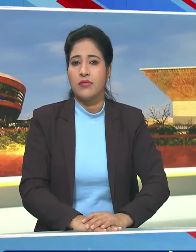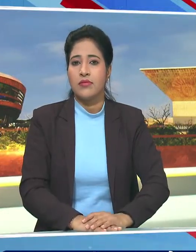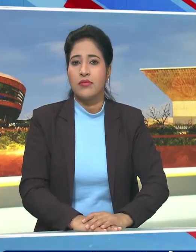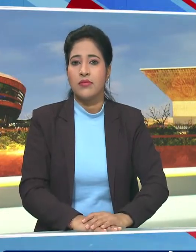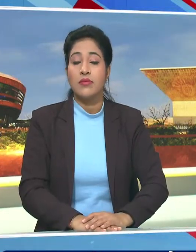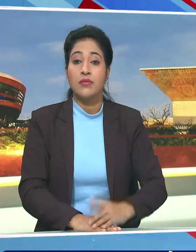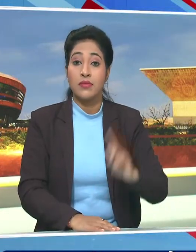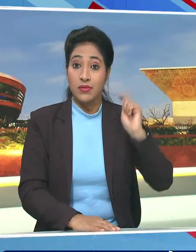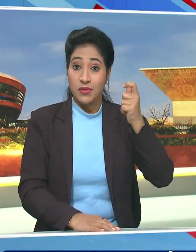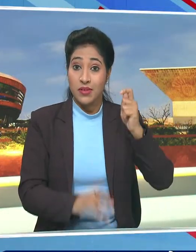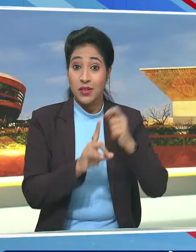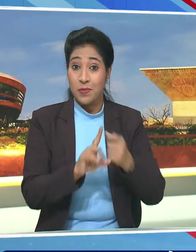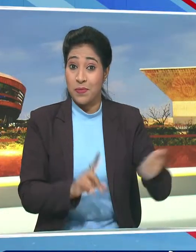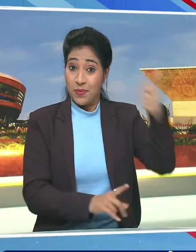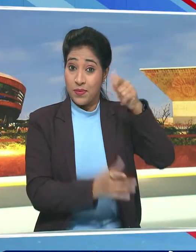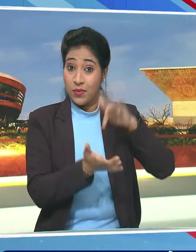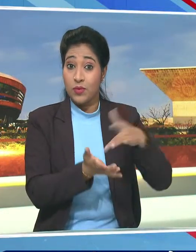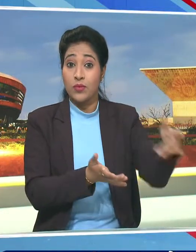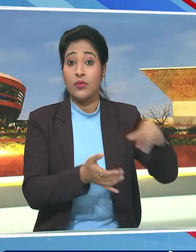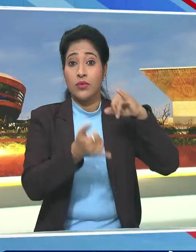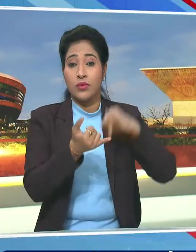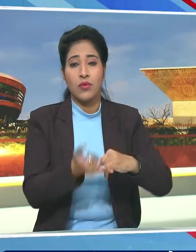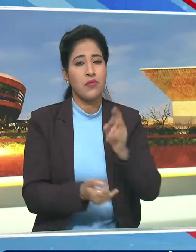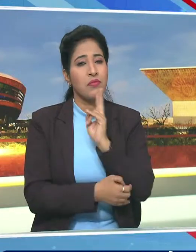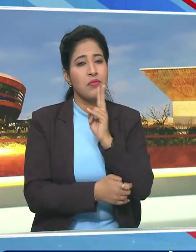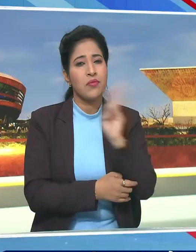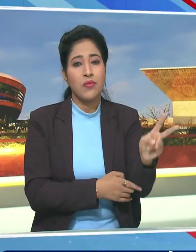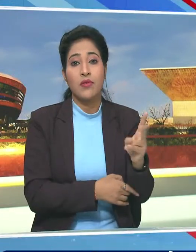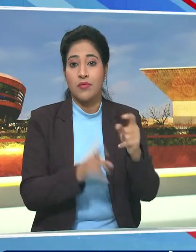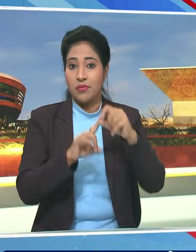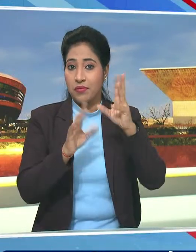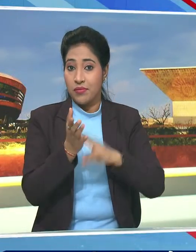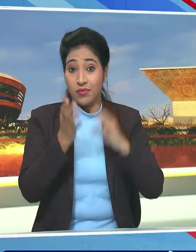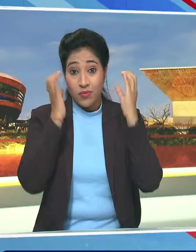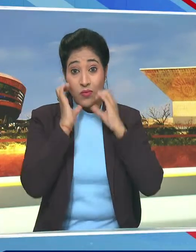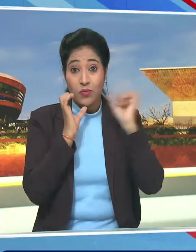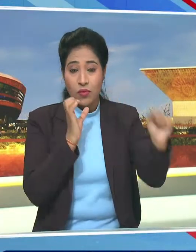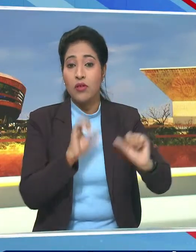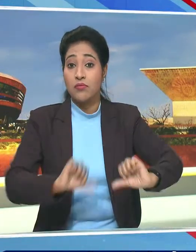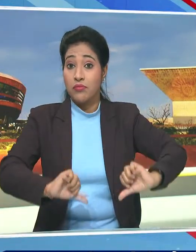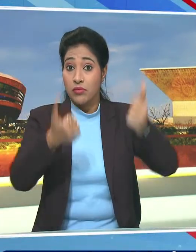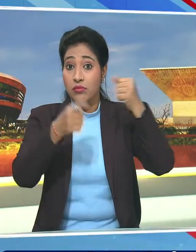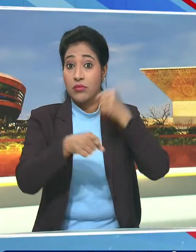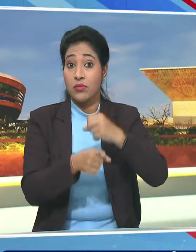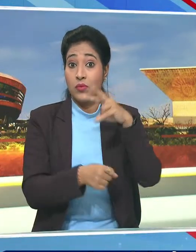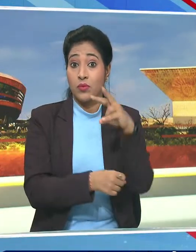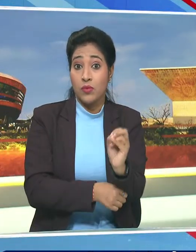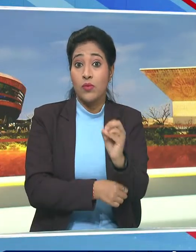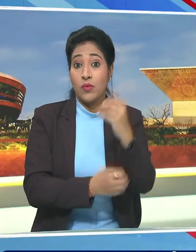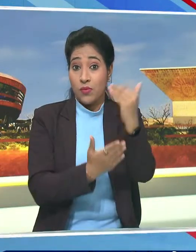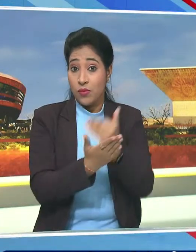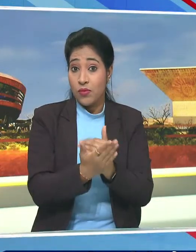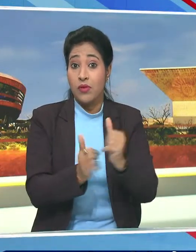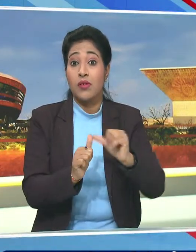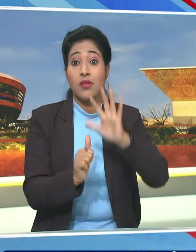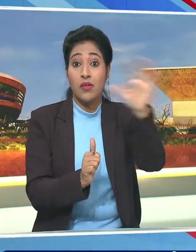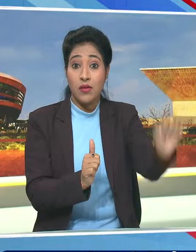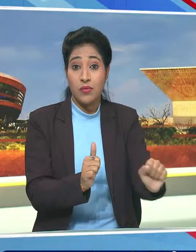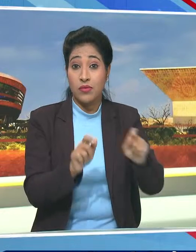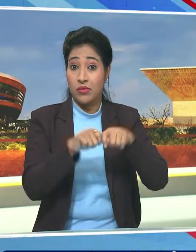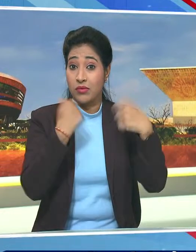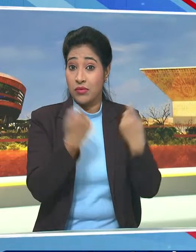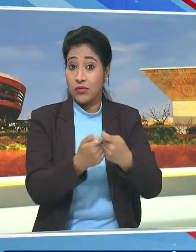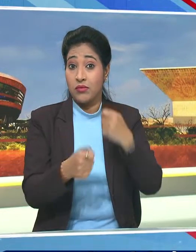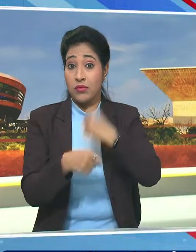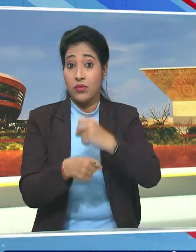में केनिया के राशपती ने संयुक्त वक्तव्य के दोरान प्रदान मंत्री नरेंदर मूदी को सफल G20 के आयोजन और अफरीकी संग को